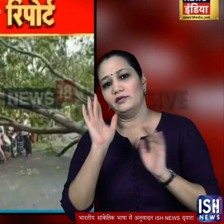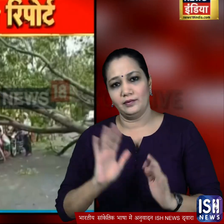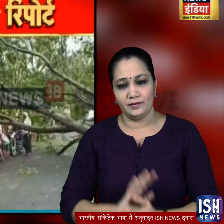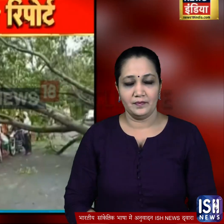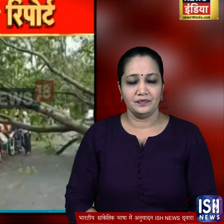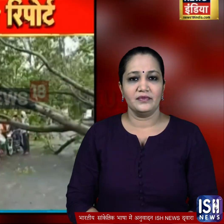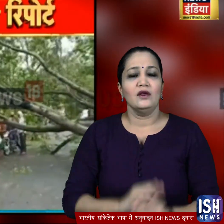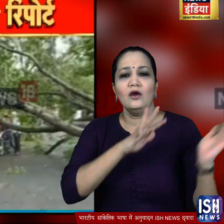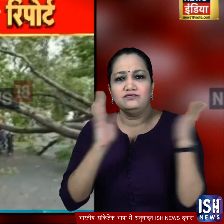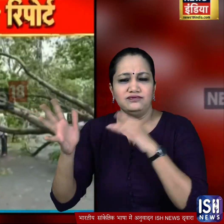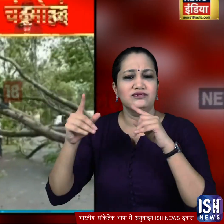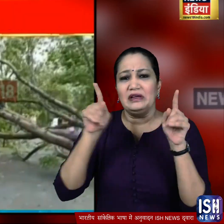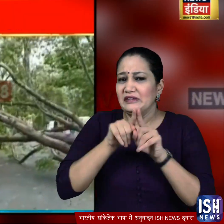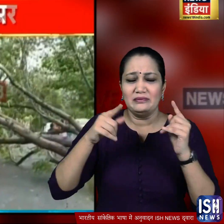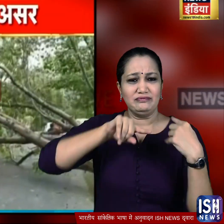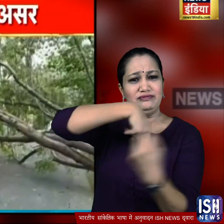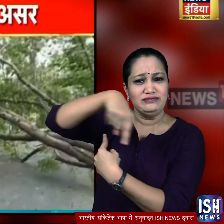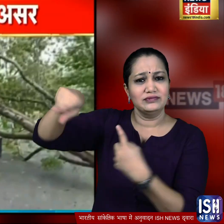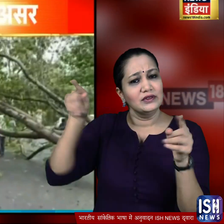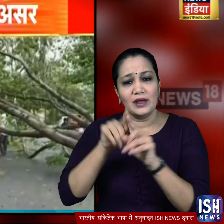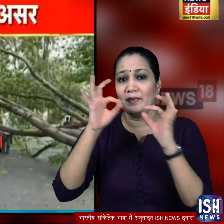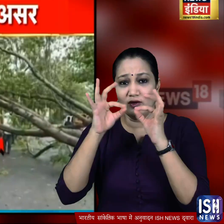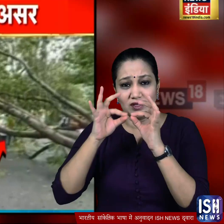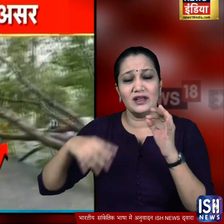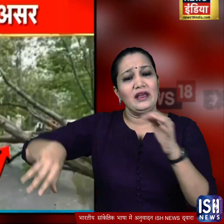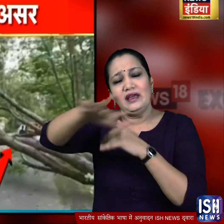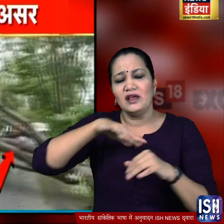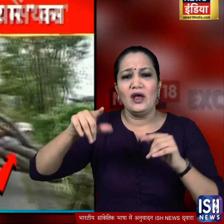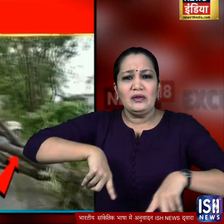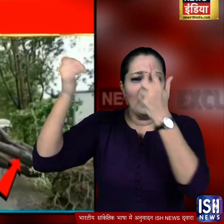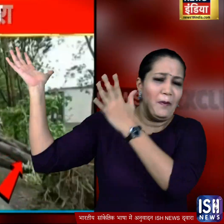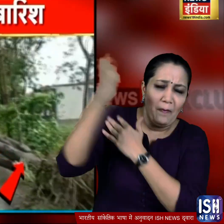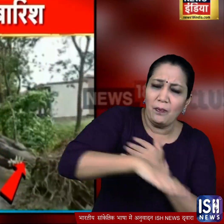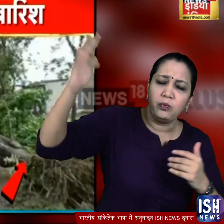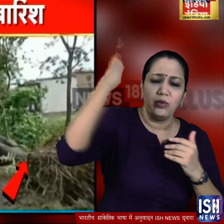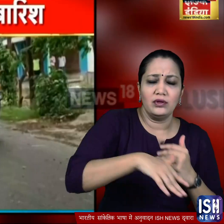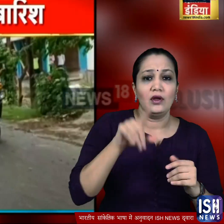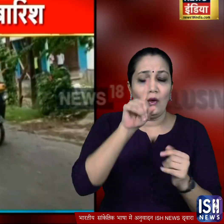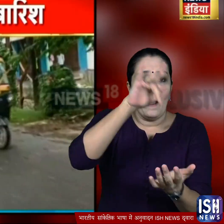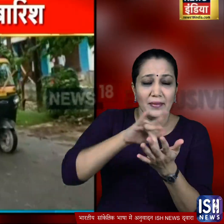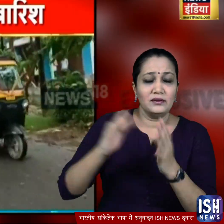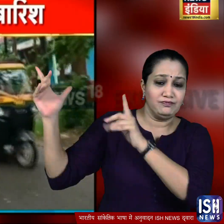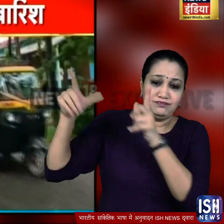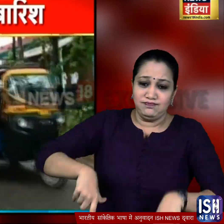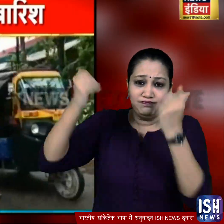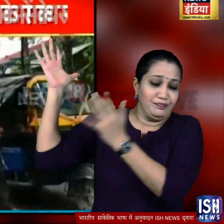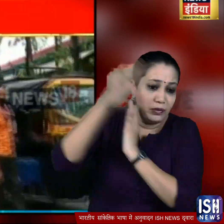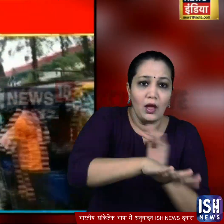तूफान का खौफ बेगुसराय में भी दिखाई दिया, वहा कई जगों पर बड़े बड़े पेड़ तूटकर सड़क पर गिर गया एक जगा तो पेड़ गिरने से जैम लग गया,